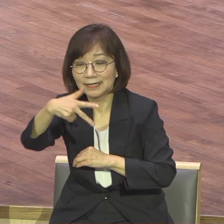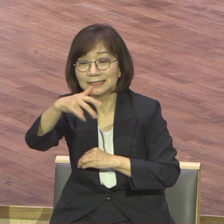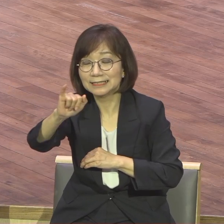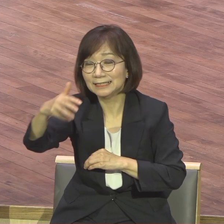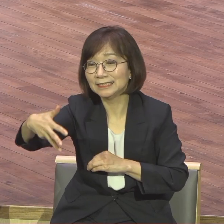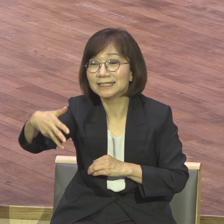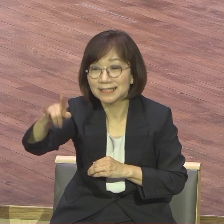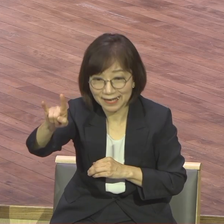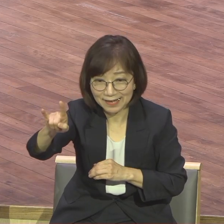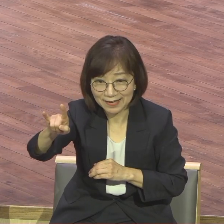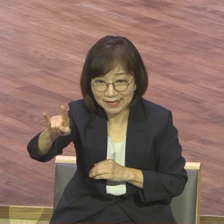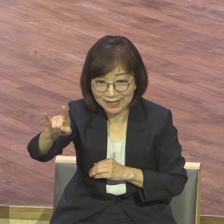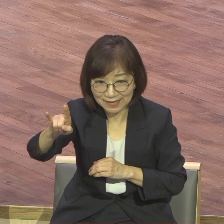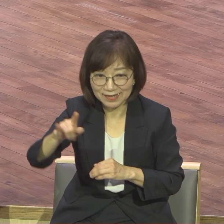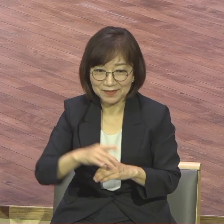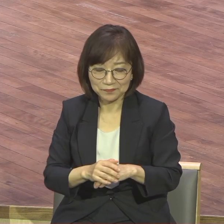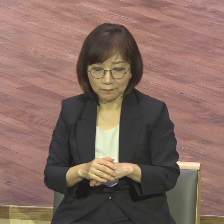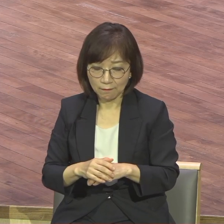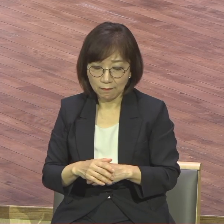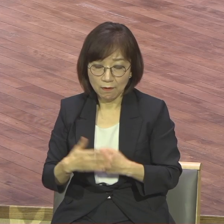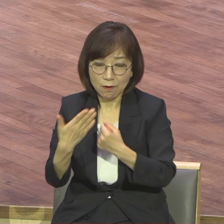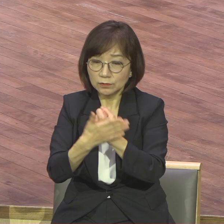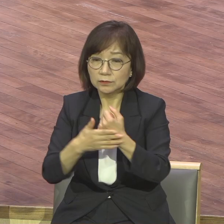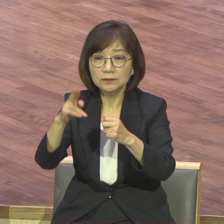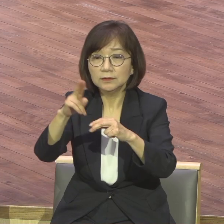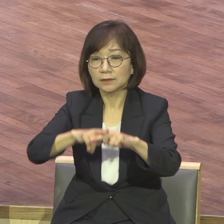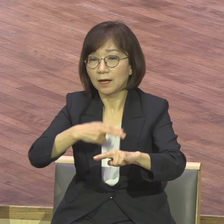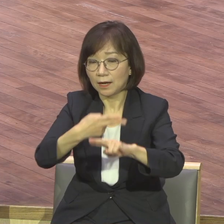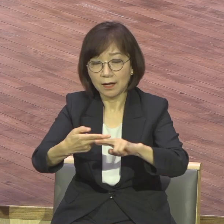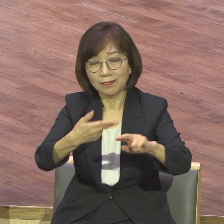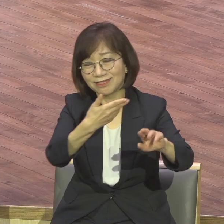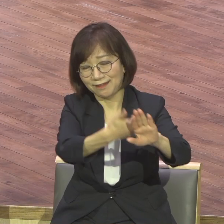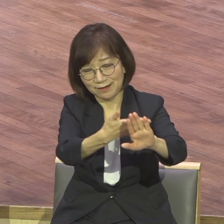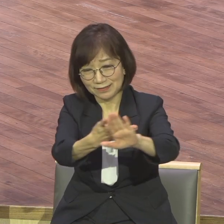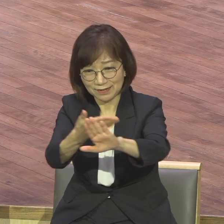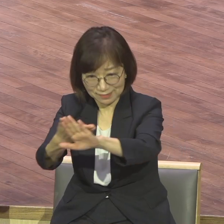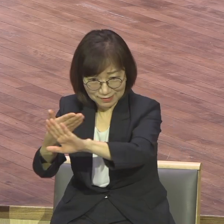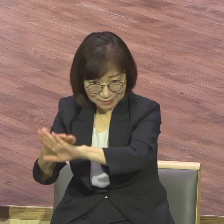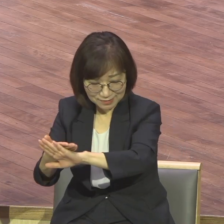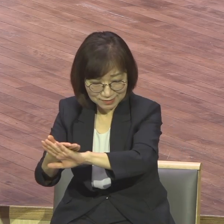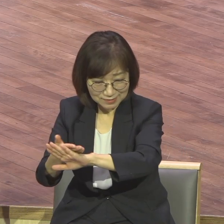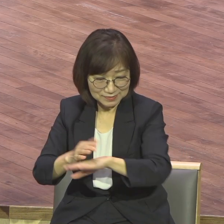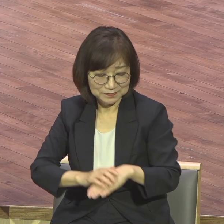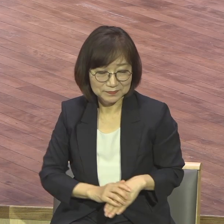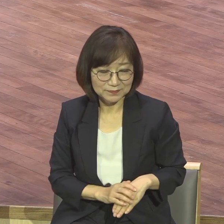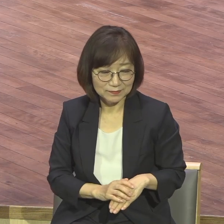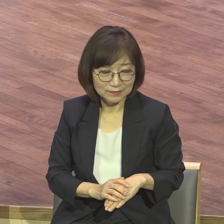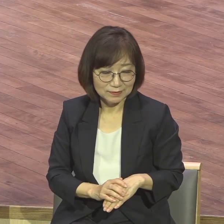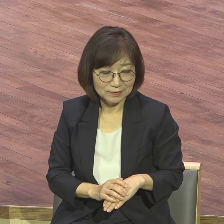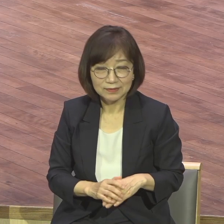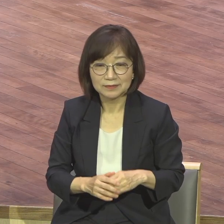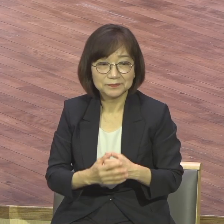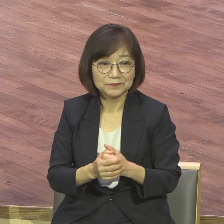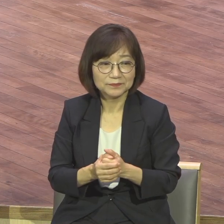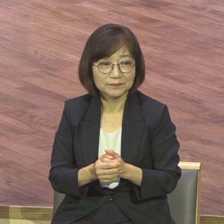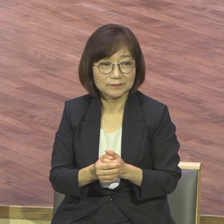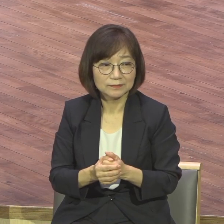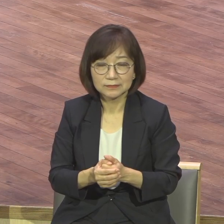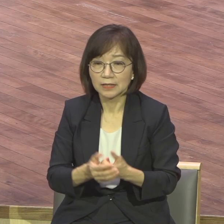은사가 다 있지 않느냐라고 밝히고 있습니다 이 교회 안에는 많은 사람도 있지만 다 똑같은 일을 하는 게 아니